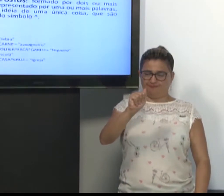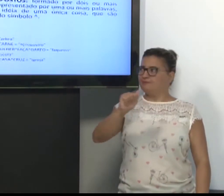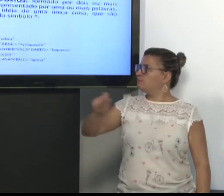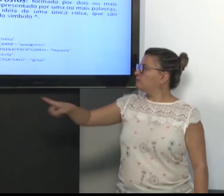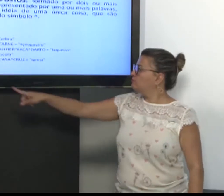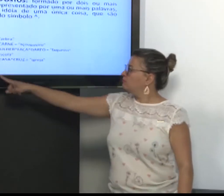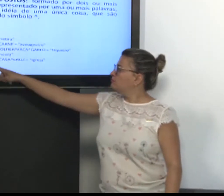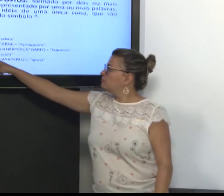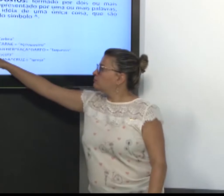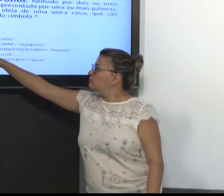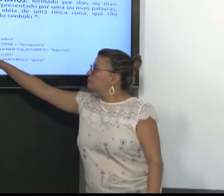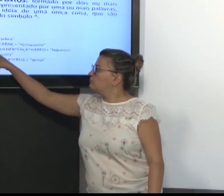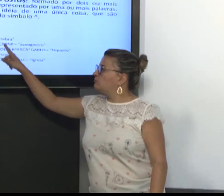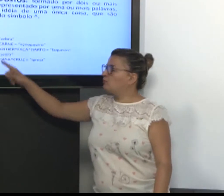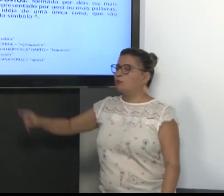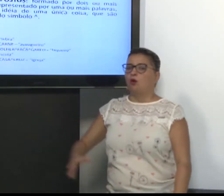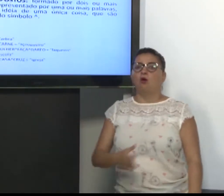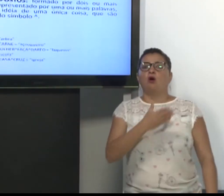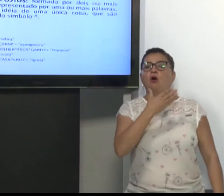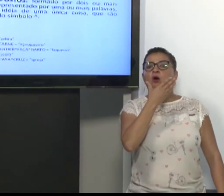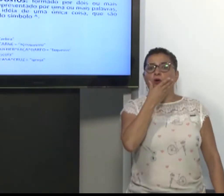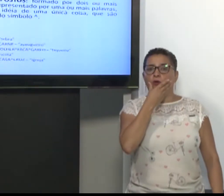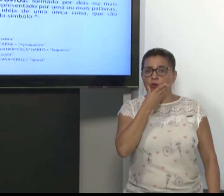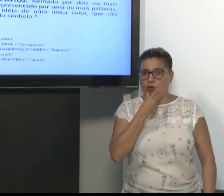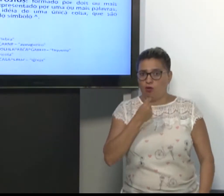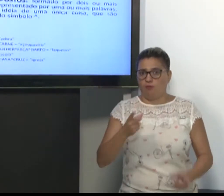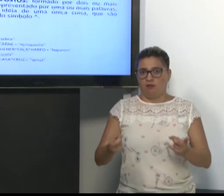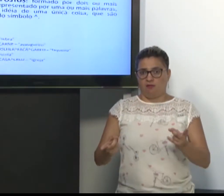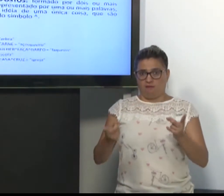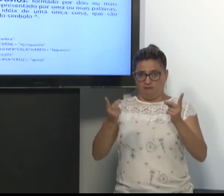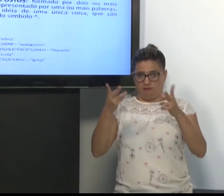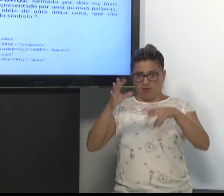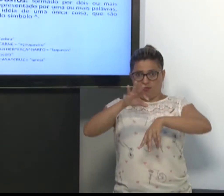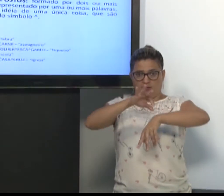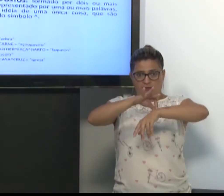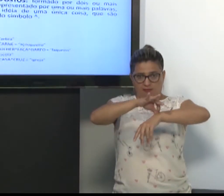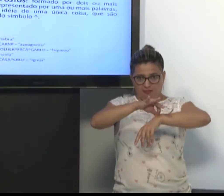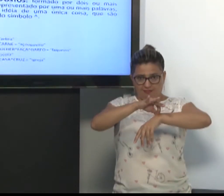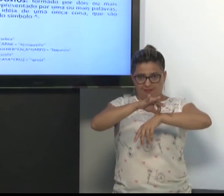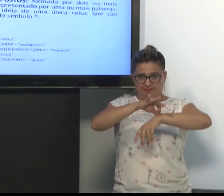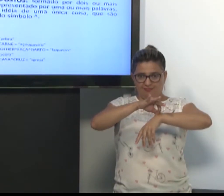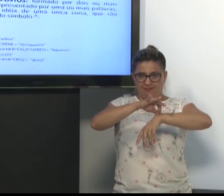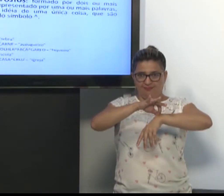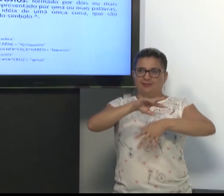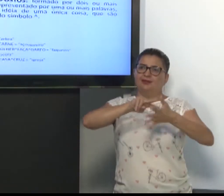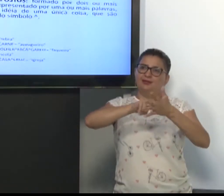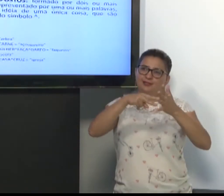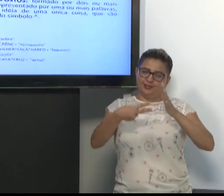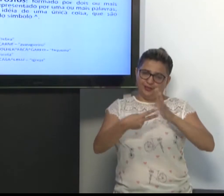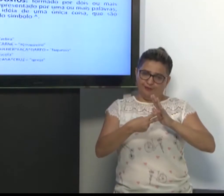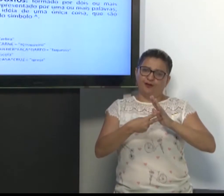Homem. Vender carne. Significa que é o açougueiro.